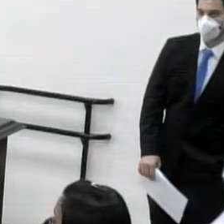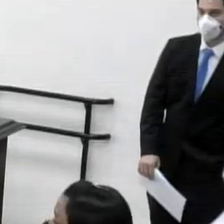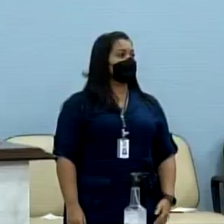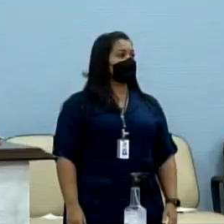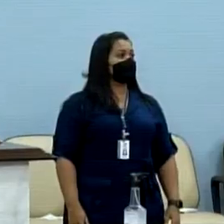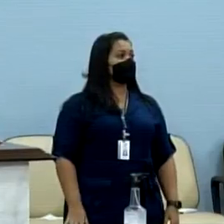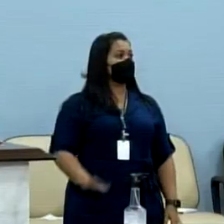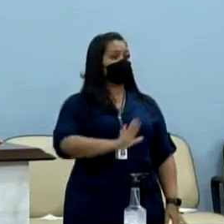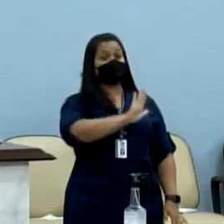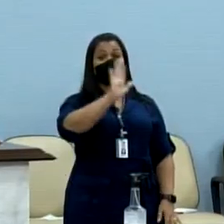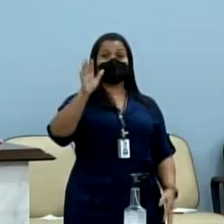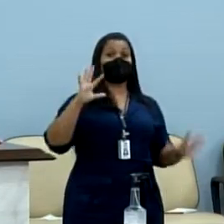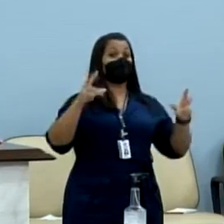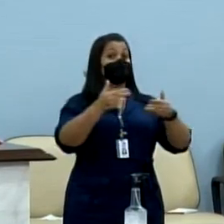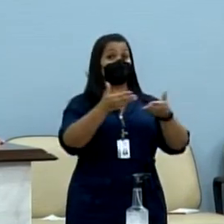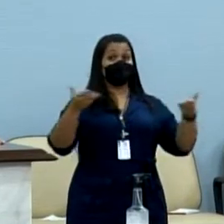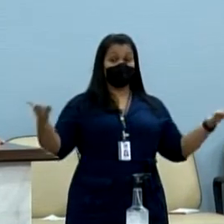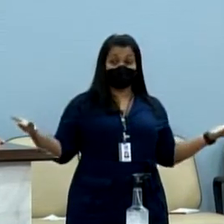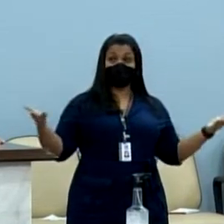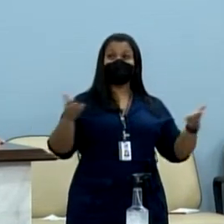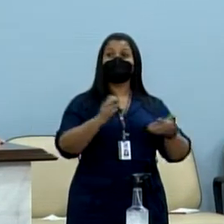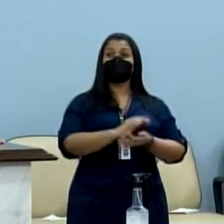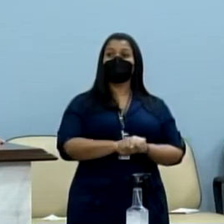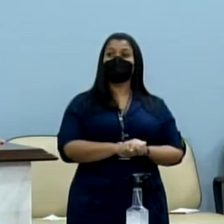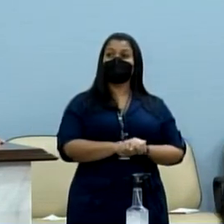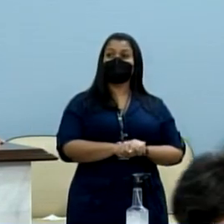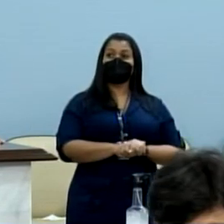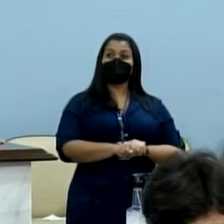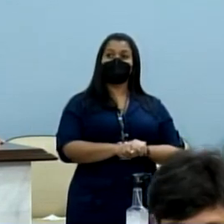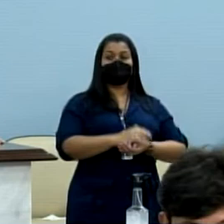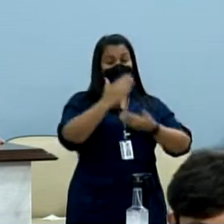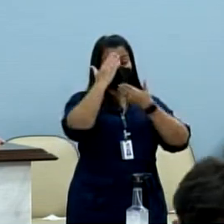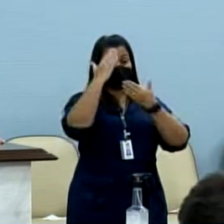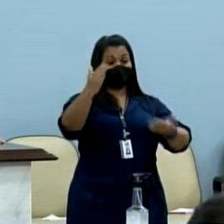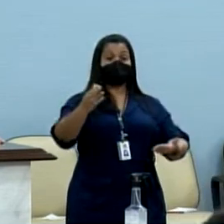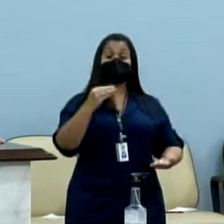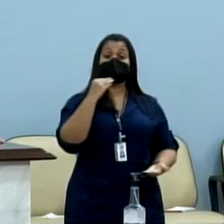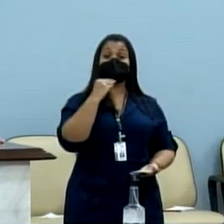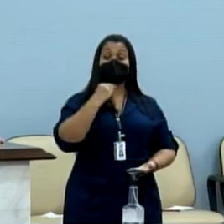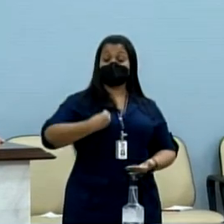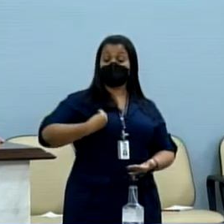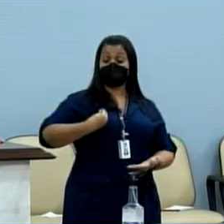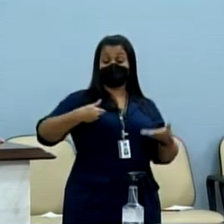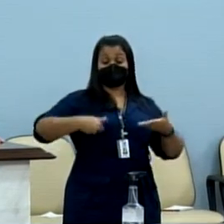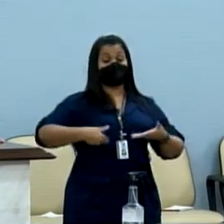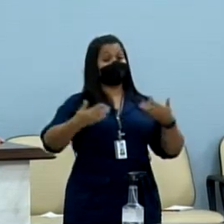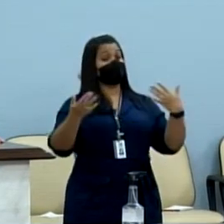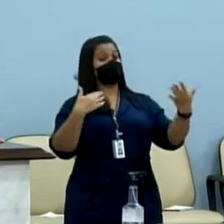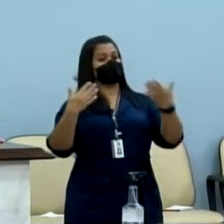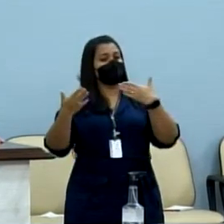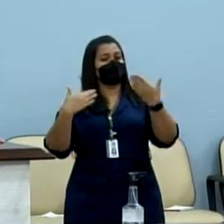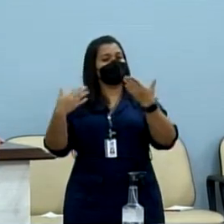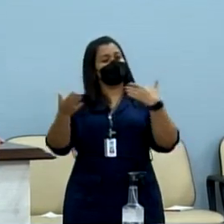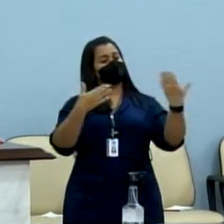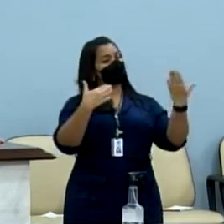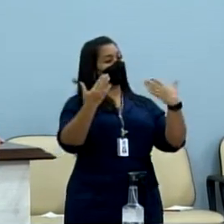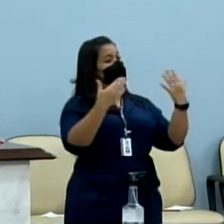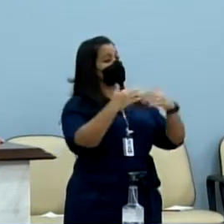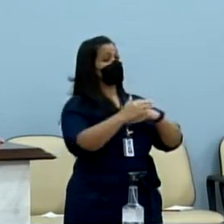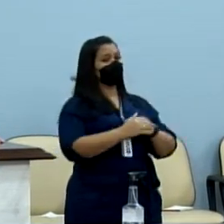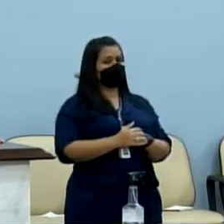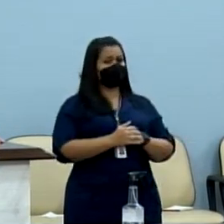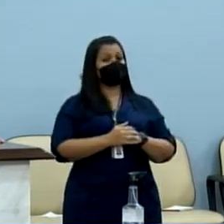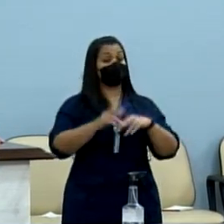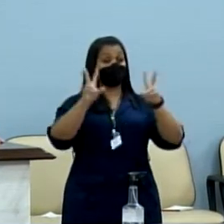Olá a todos, muito obrigado por essa oportunidade de estar aqui falando sobre uma pauta muito